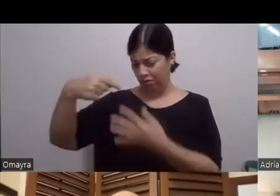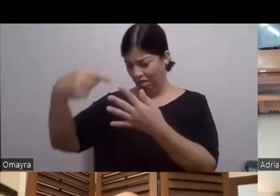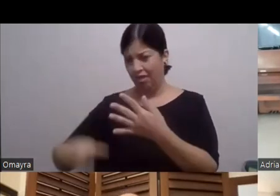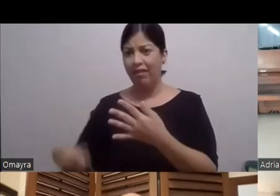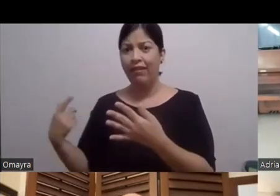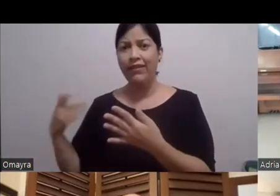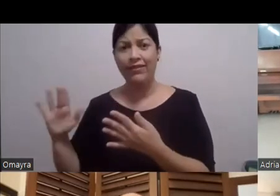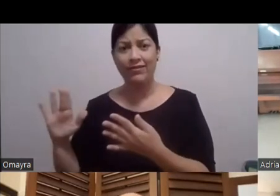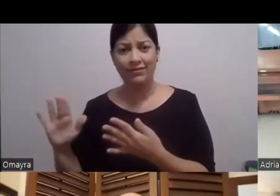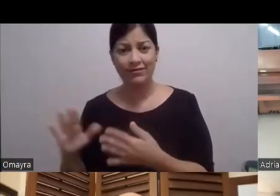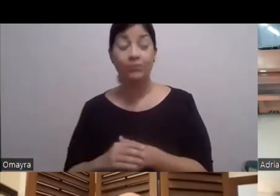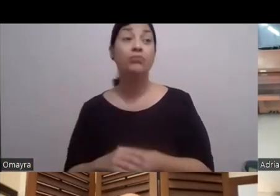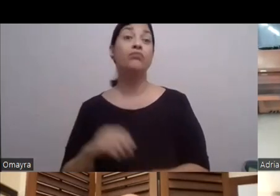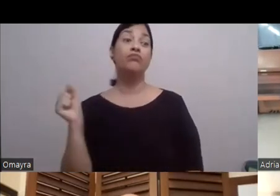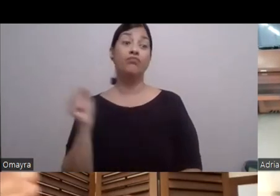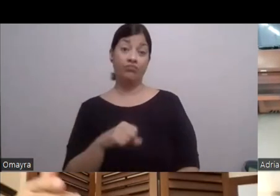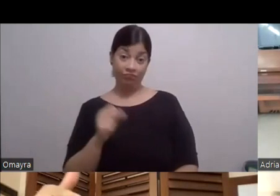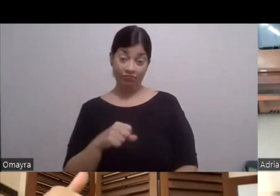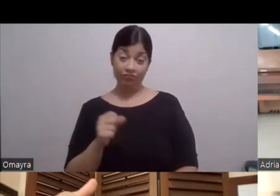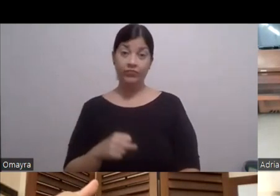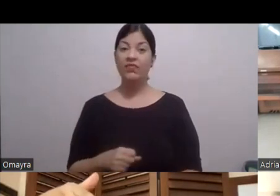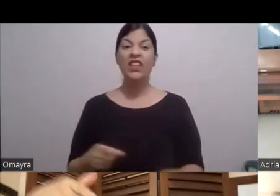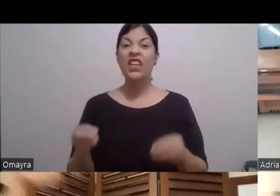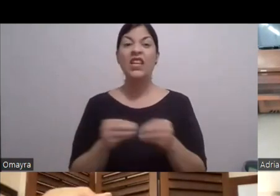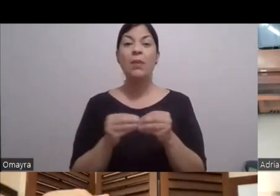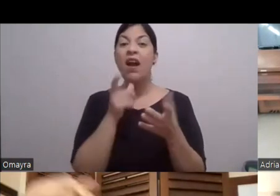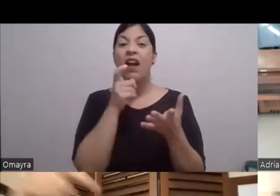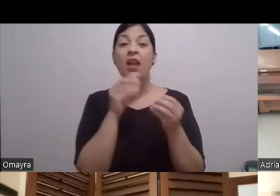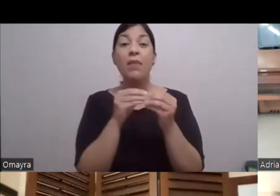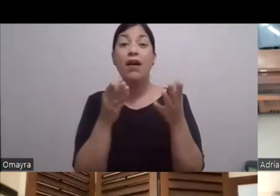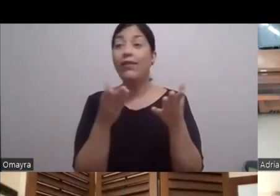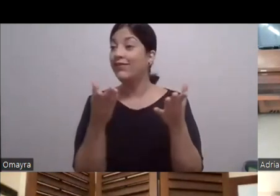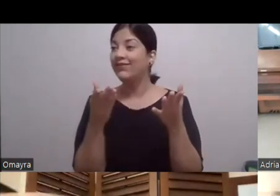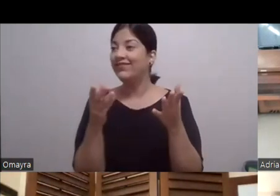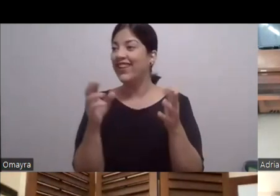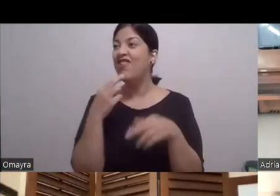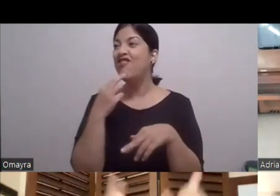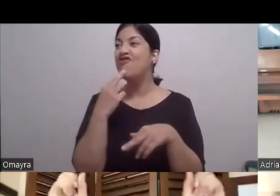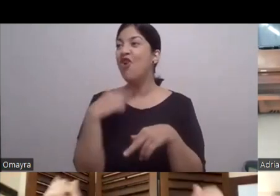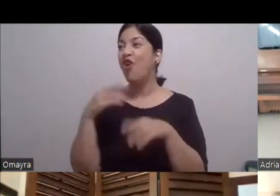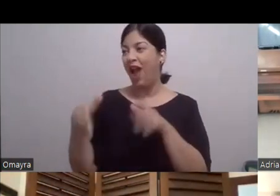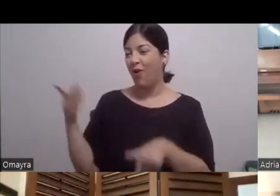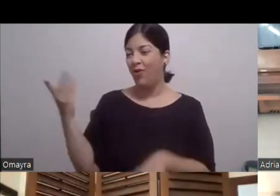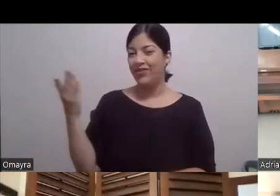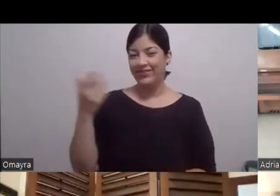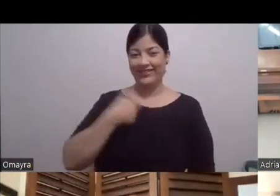¿Quién más está? Ahí Este El colorado Pues por acá José Lo